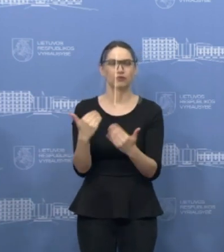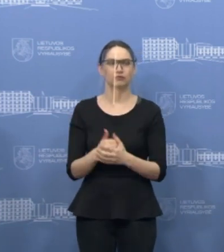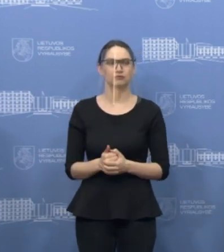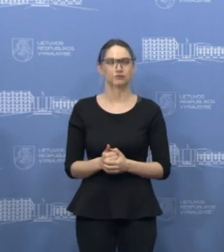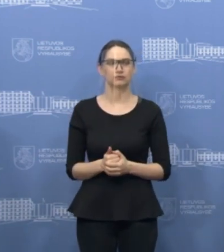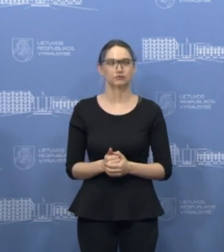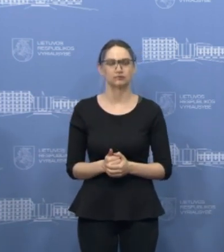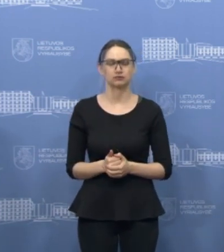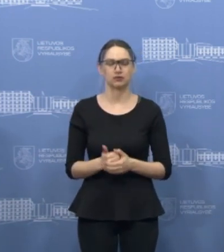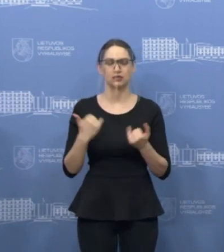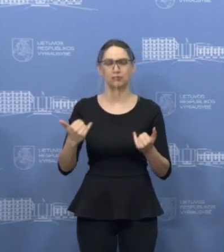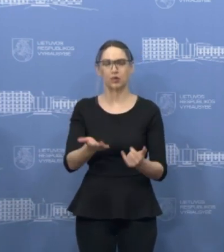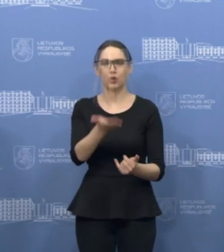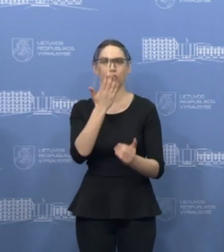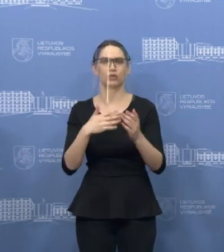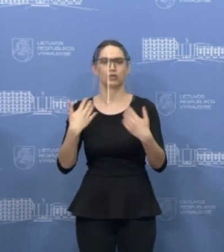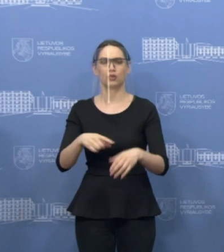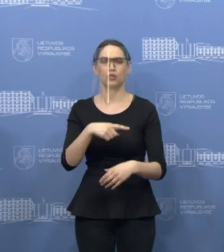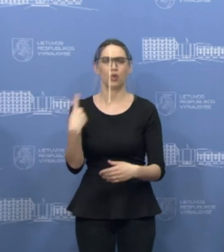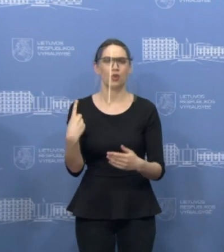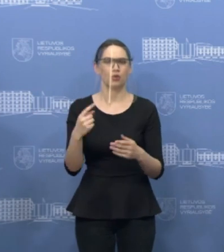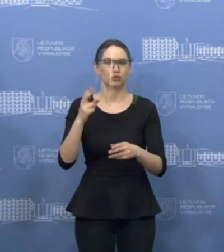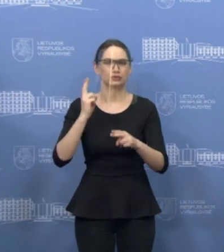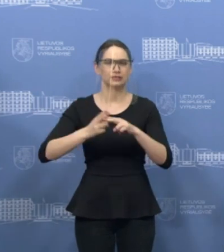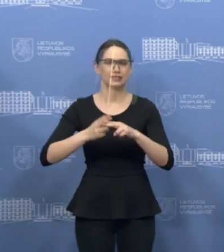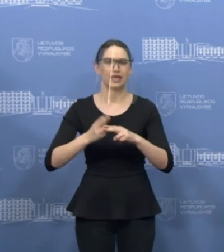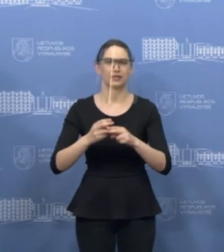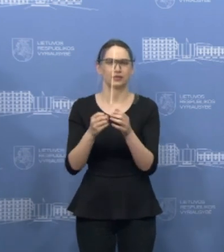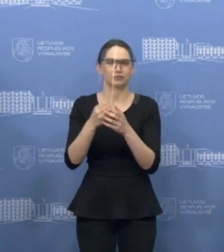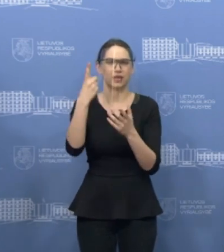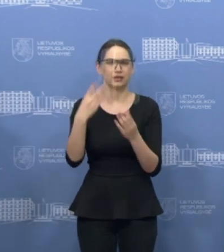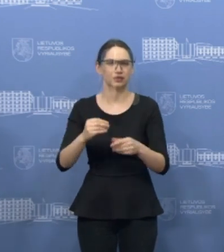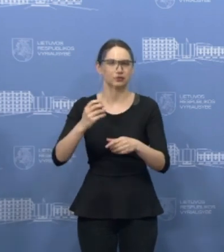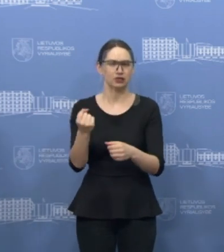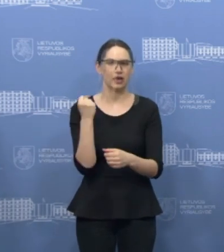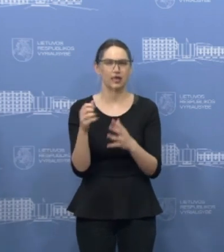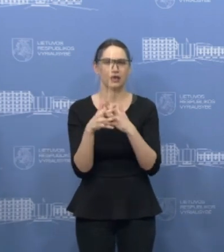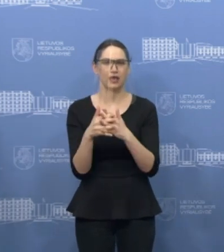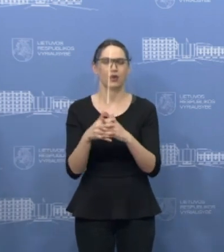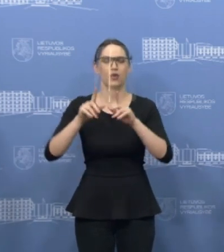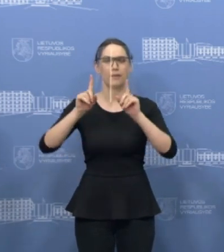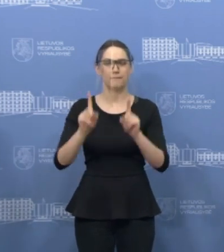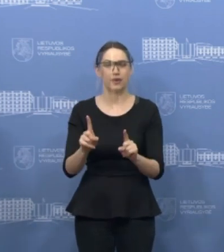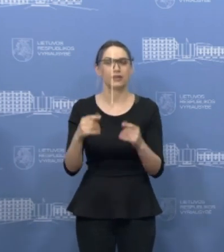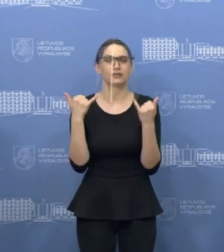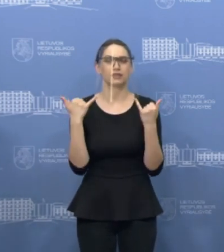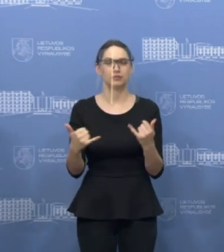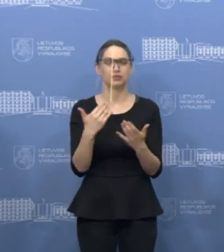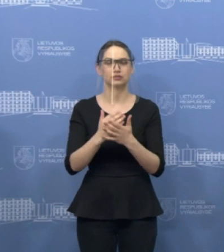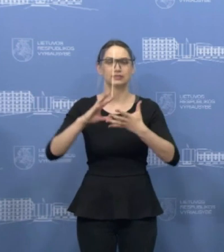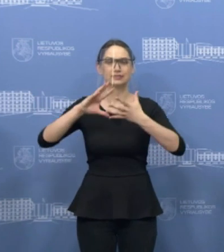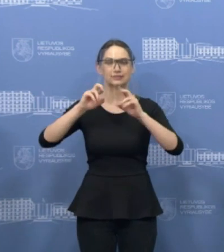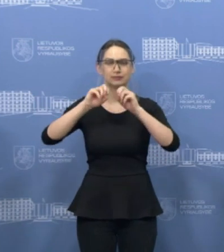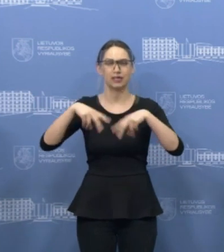apie tai, kad mes pasiekėme kažkokį piką ar ne dar anksti, tačiau tikrai mūsų medicino specialistai analizuoja šios duomenys ir kai turėsime